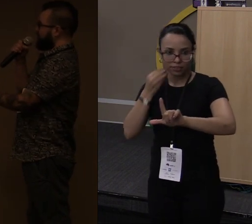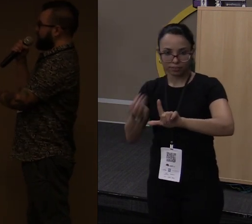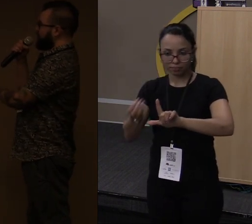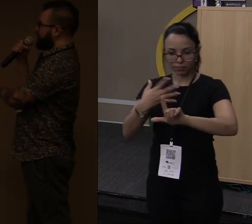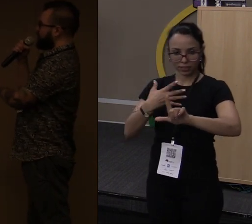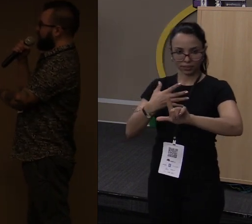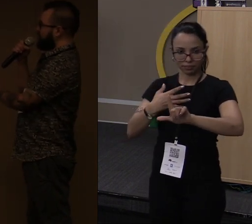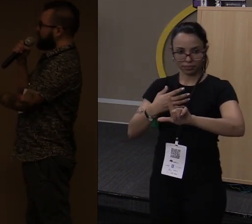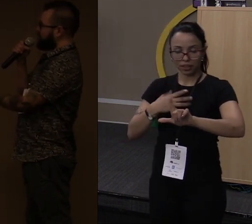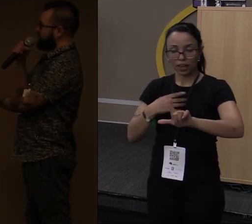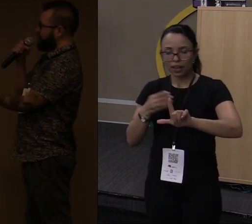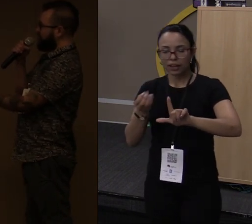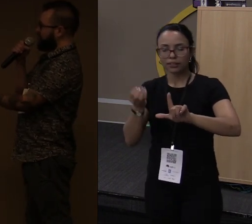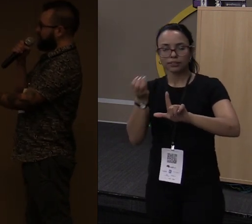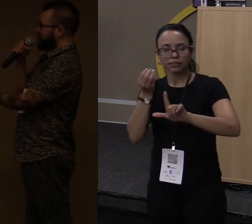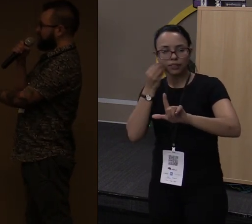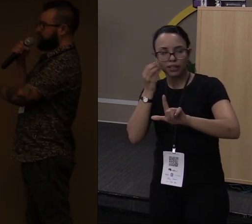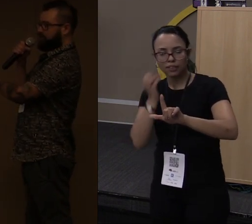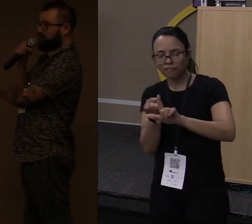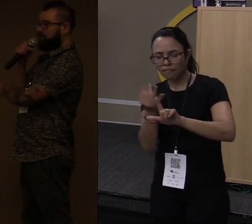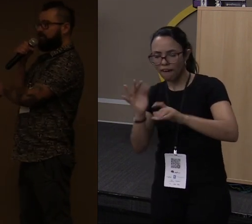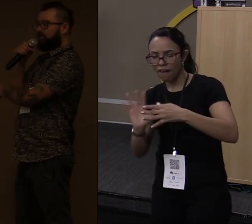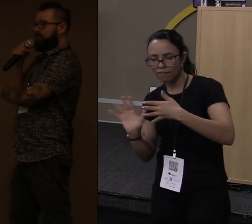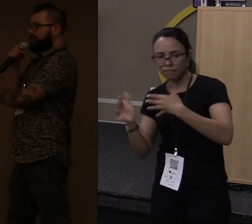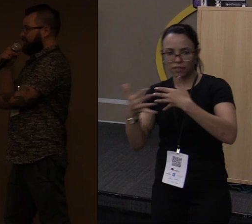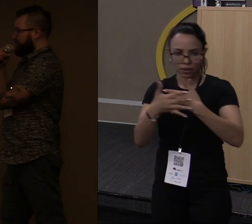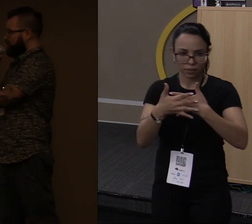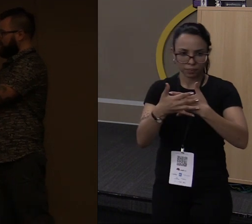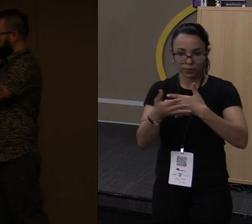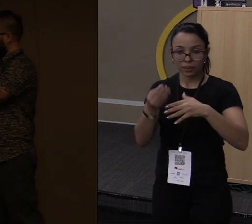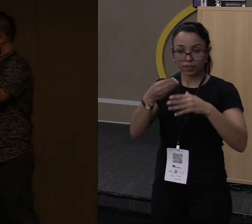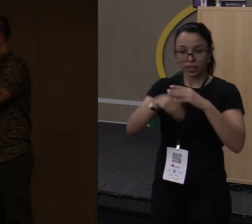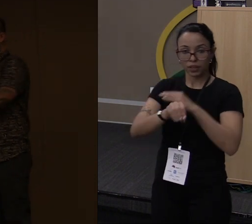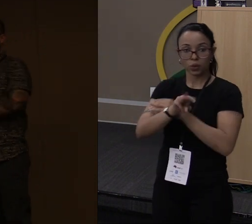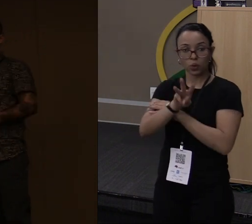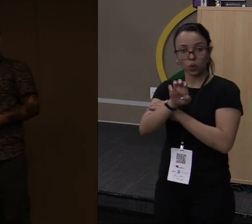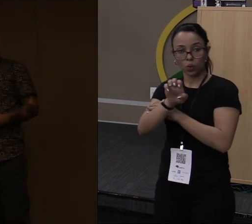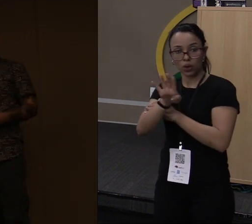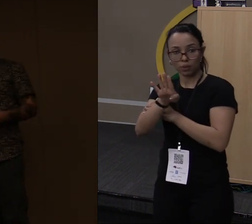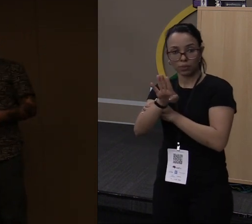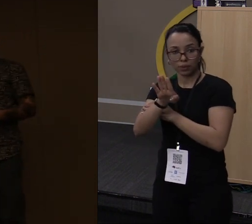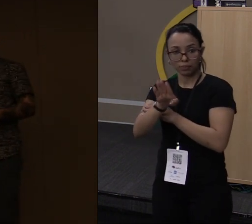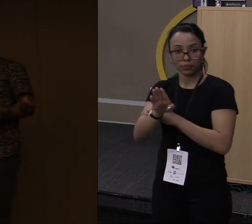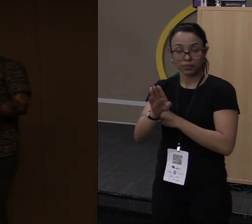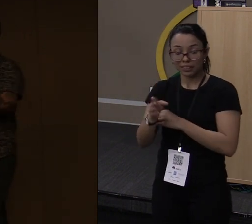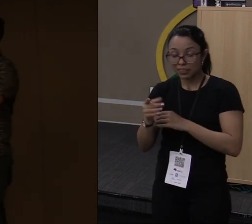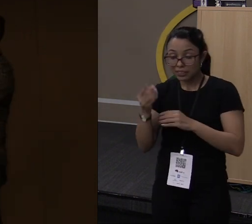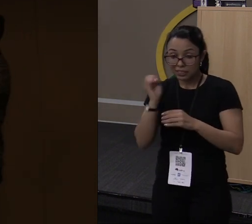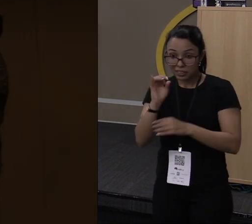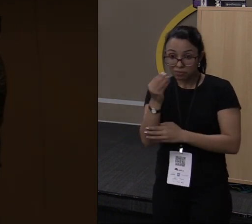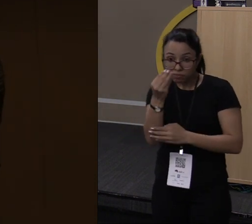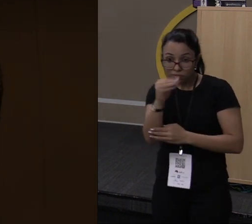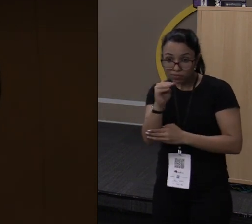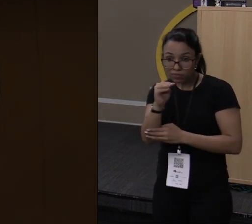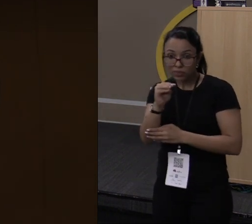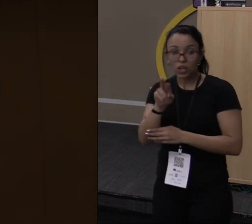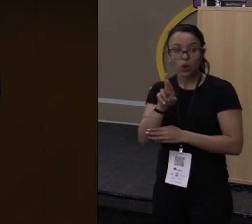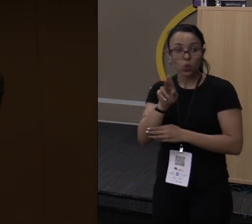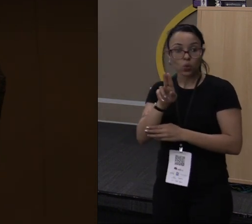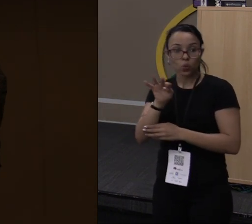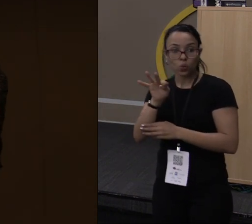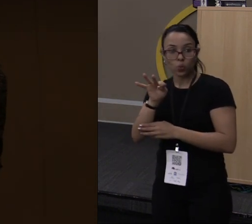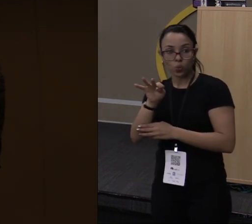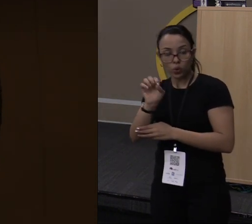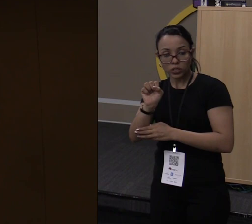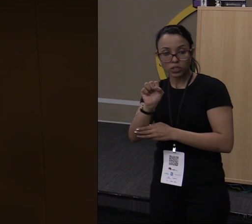vários frameworks web. Se você for clicando nessas categorias, você vai ver que o Rust está entre os 10 primeiros de mais rápidos. Nessa categoria de playtest